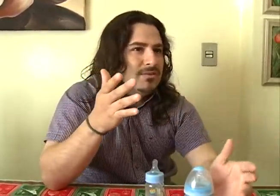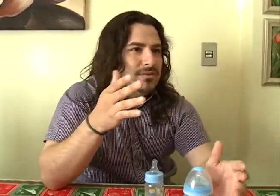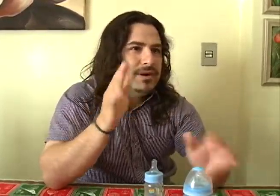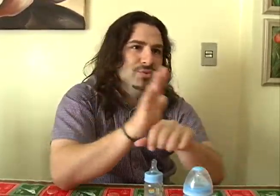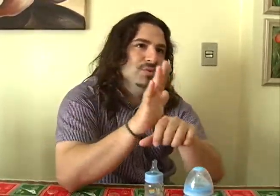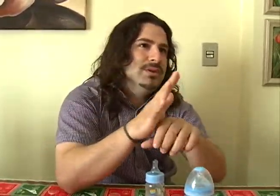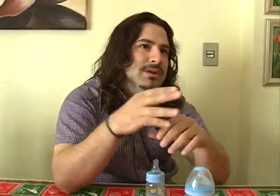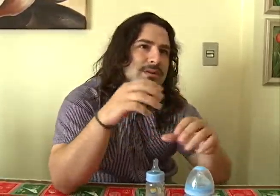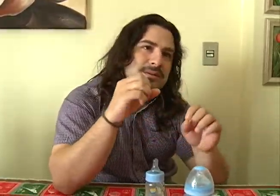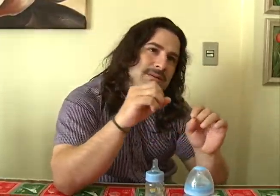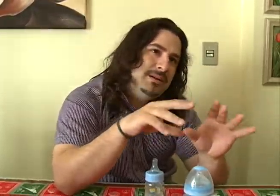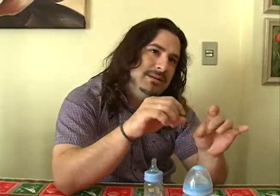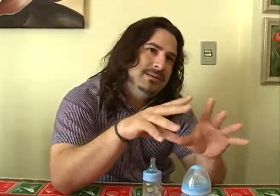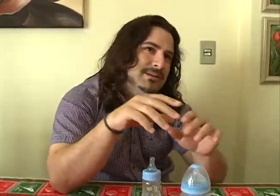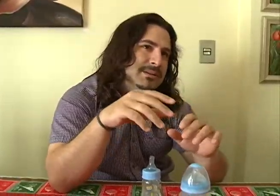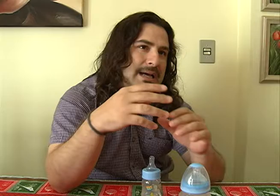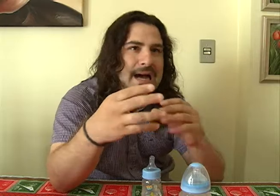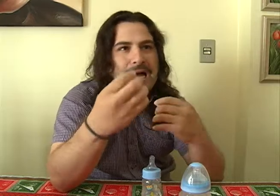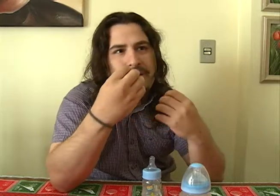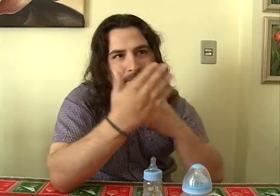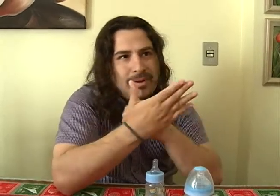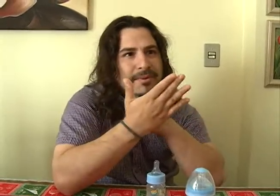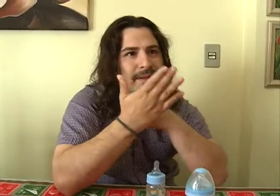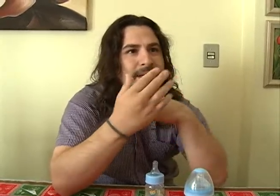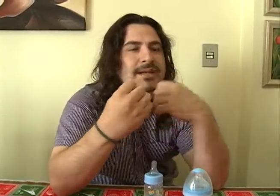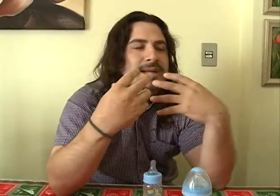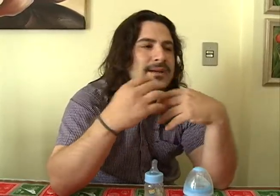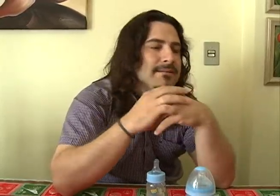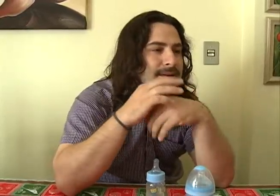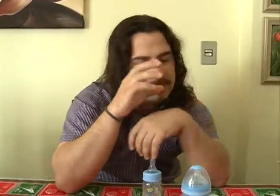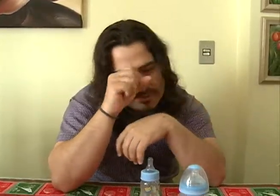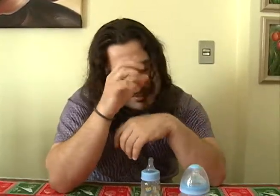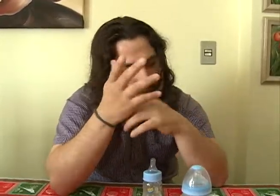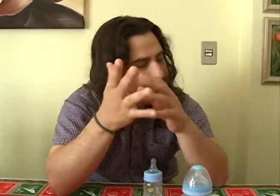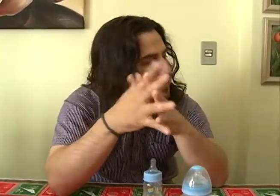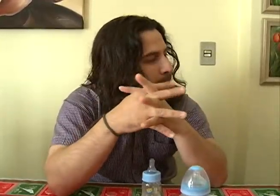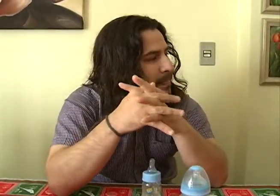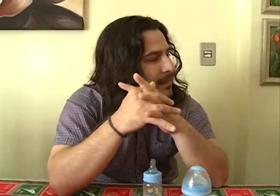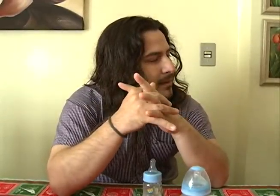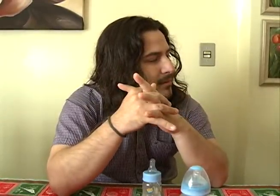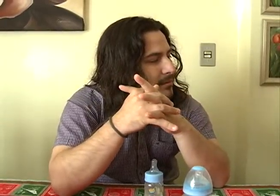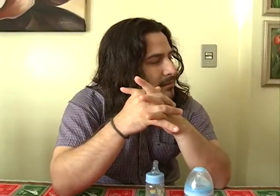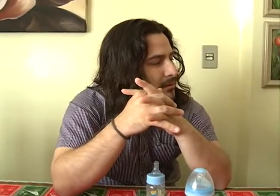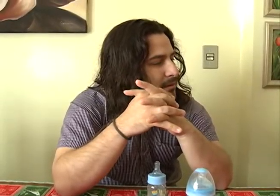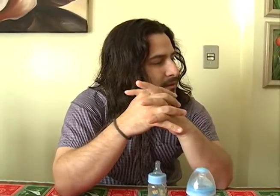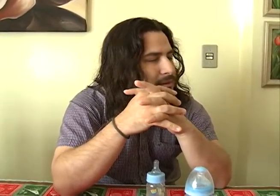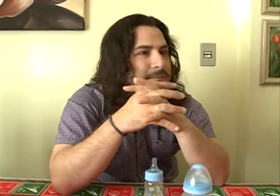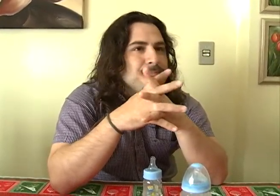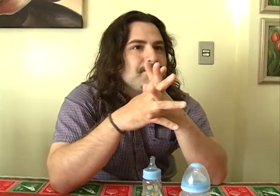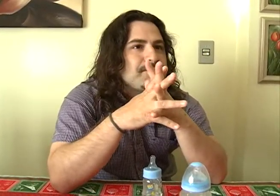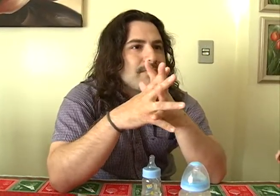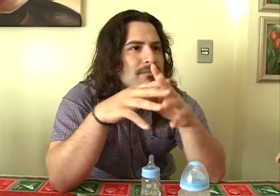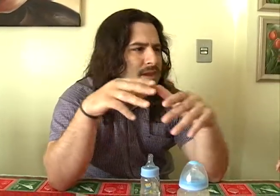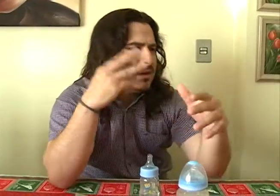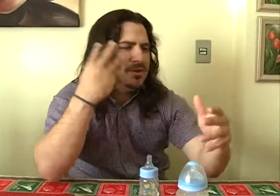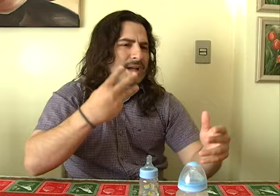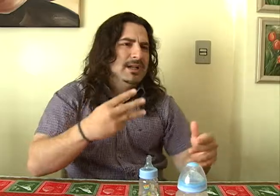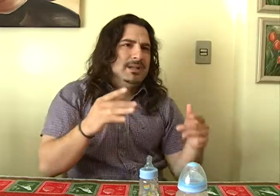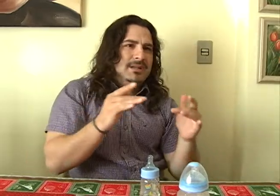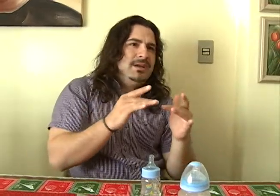ajuda a ensinar, a aprender, né? A E a Lili tem